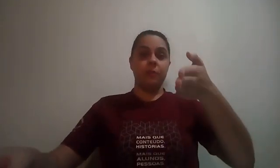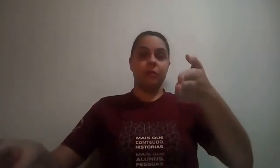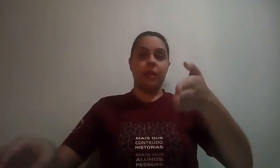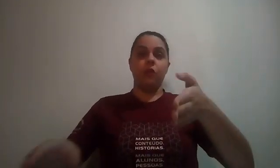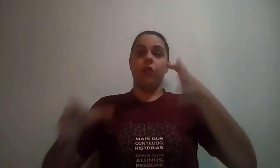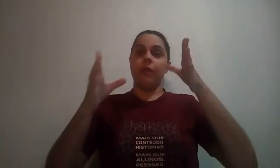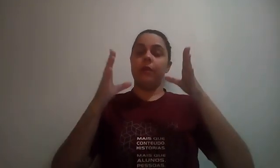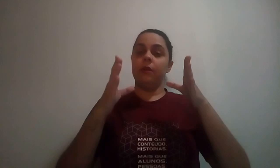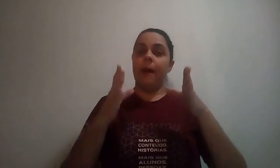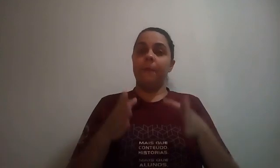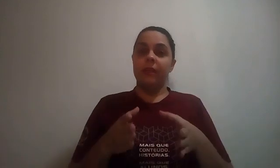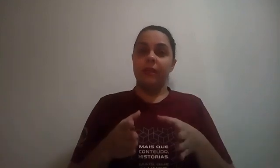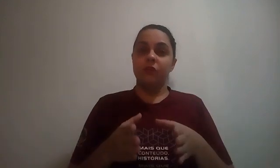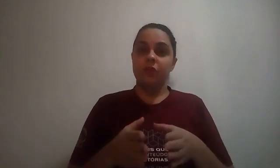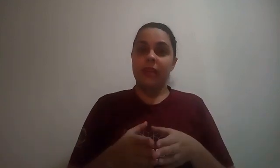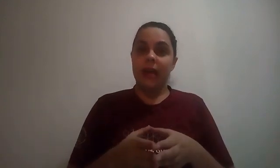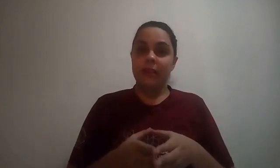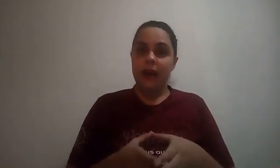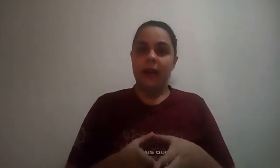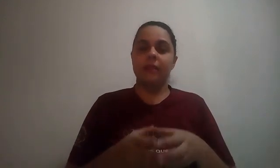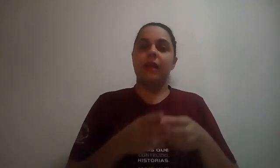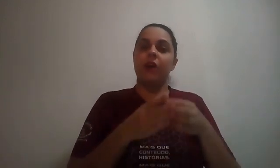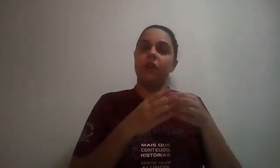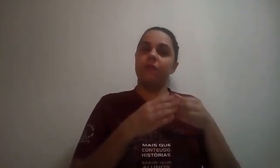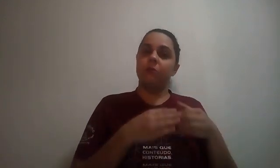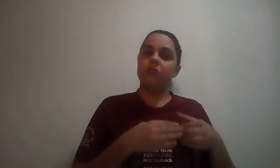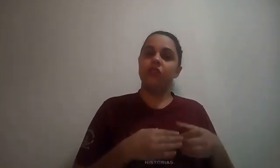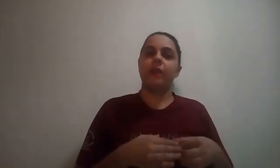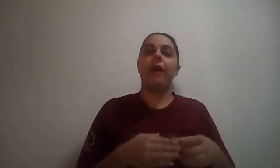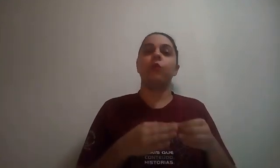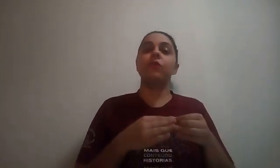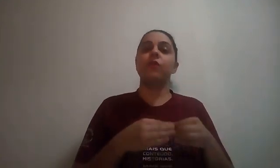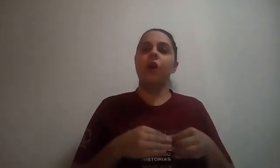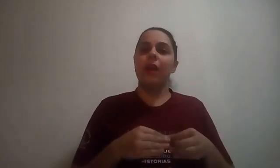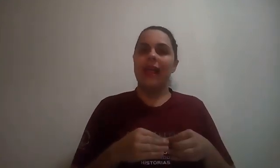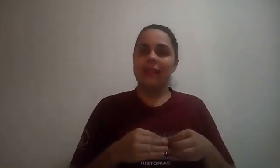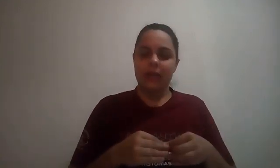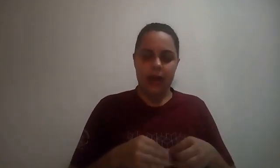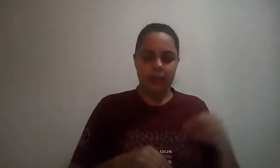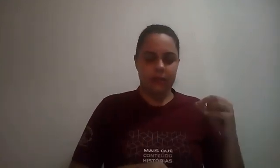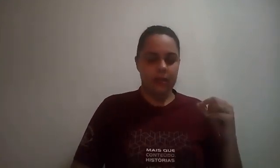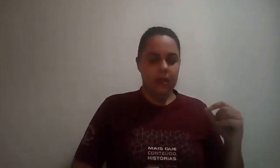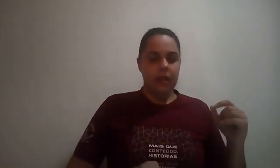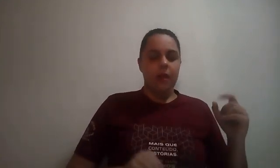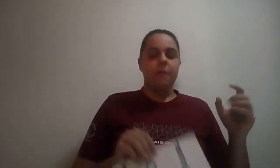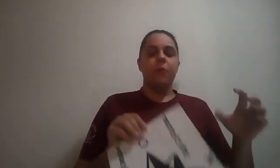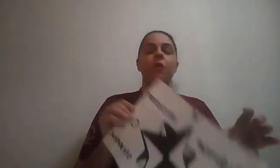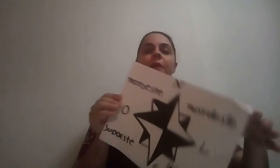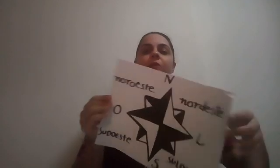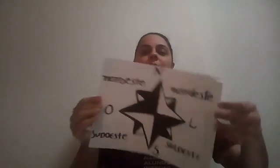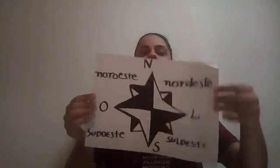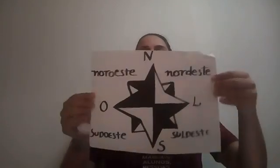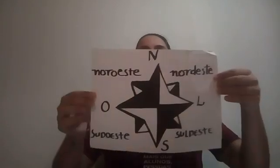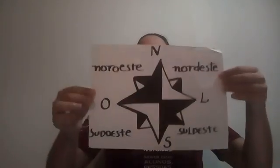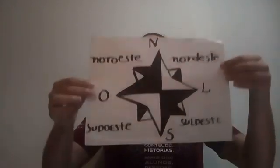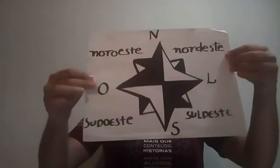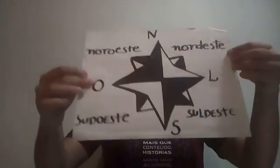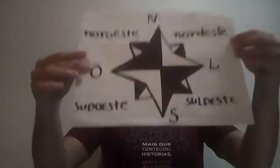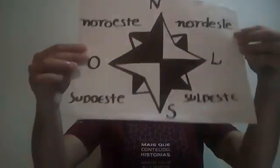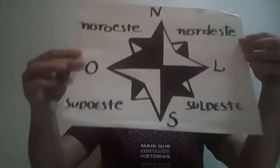vimos agora, aprendemos os cardeais. Agora, vamos estudar os colaterais. Por meio dessa gravura que eu tinha feito,